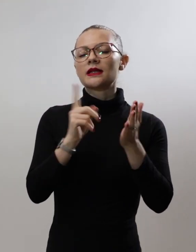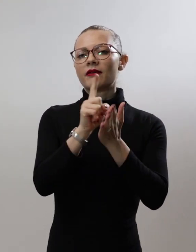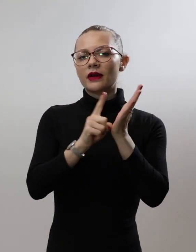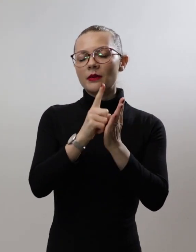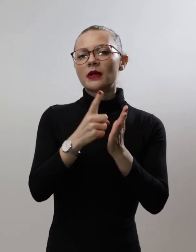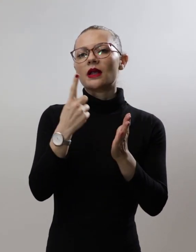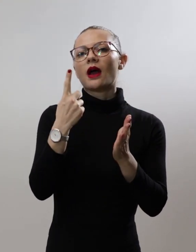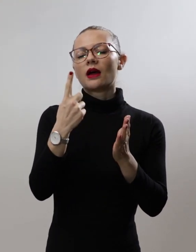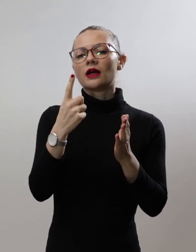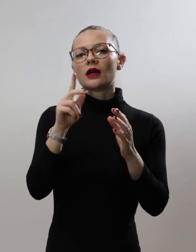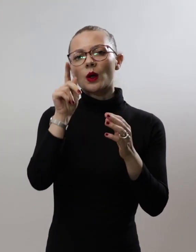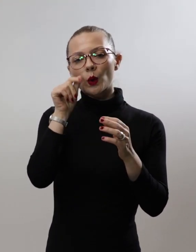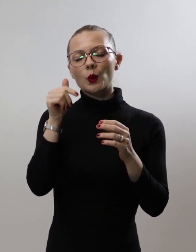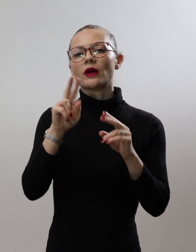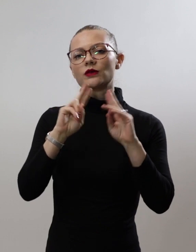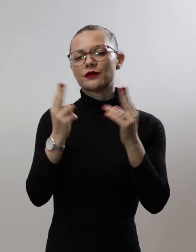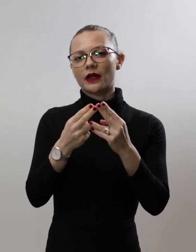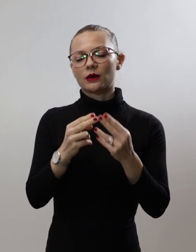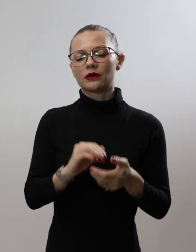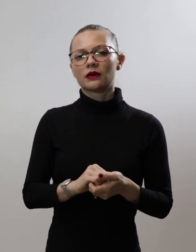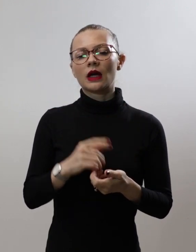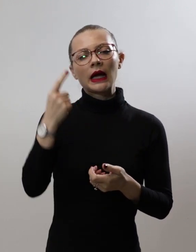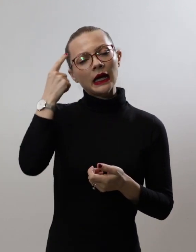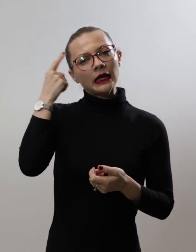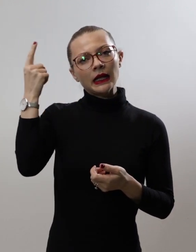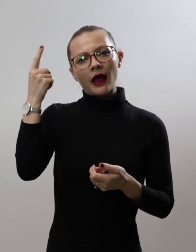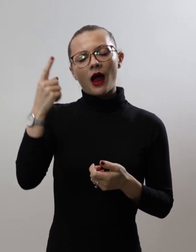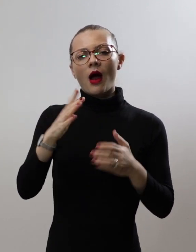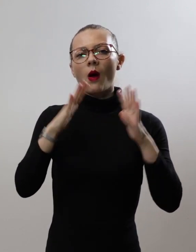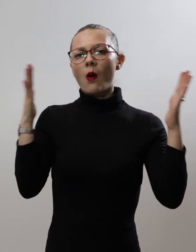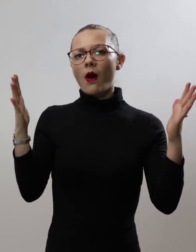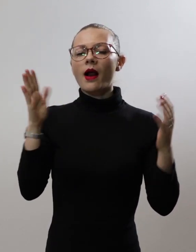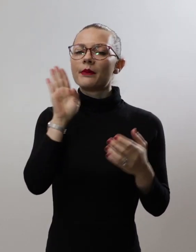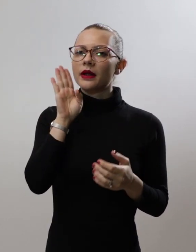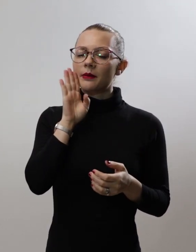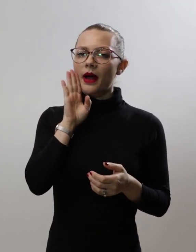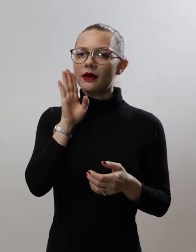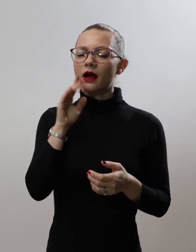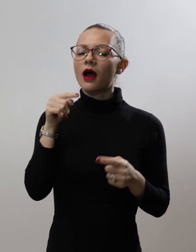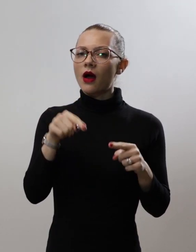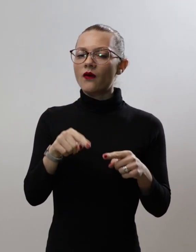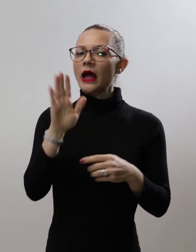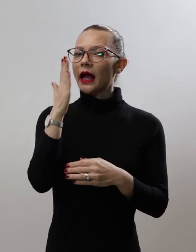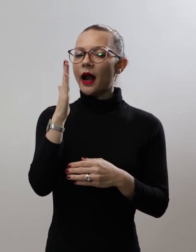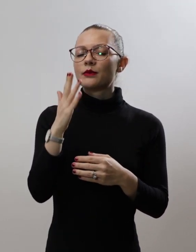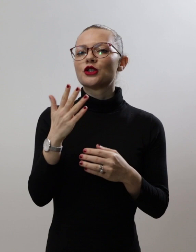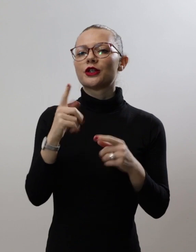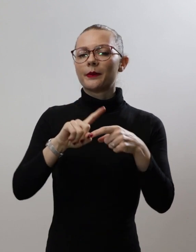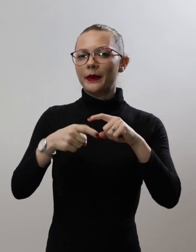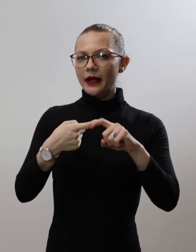во светот. Идејата за големата мајка. На овој керамички предмет ликовно е